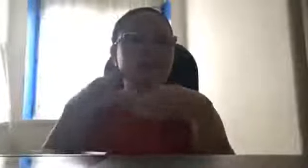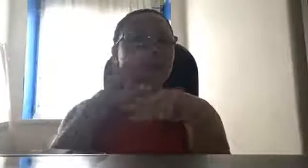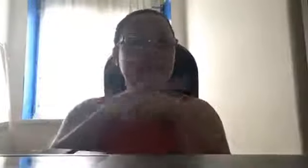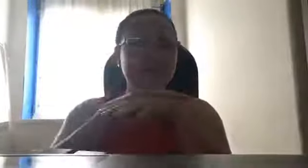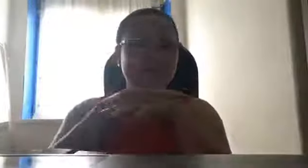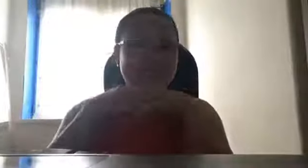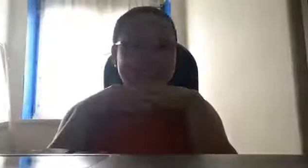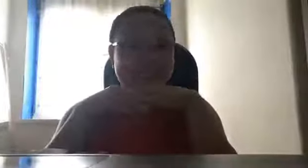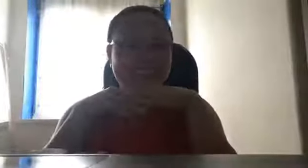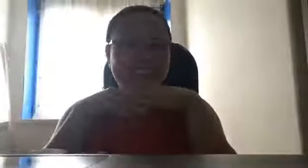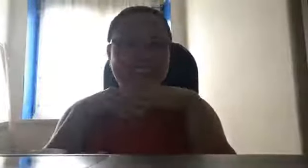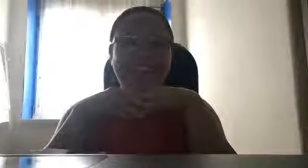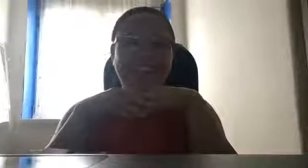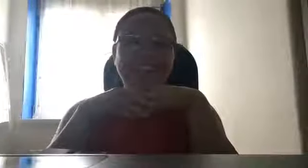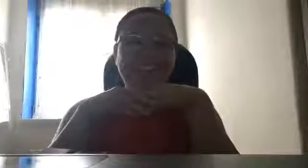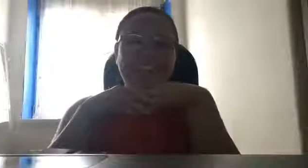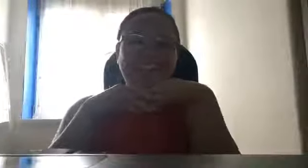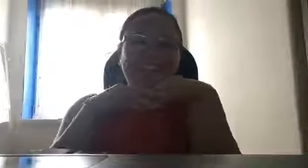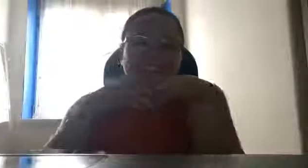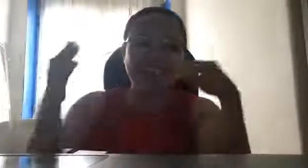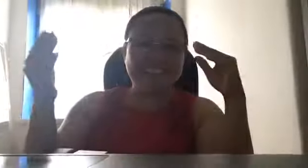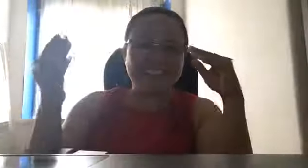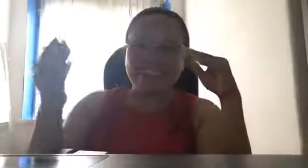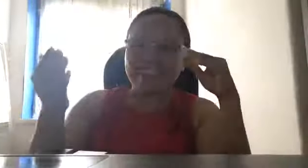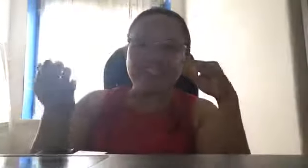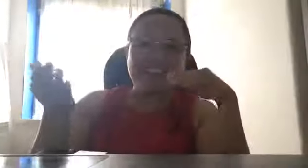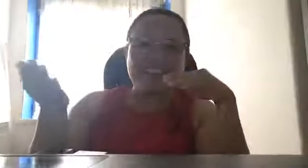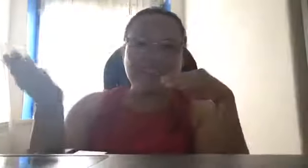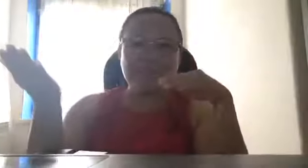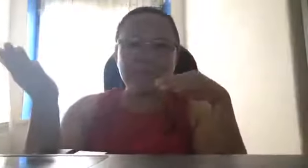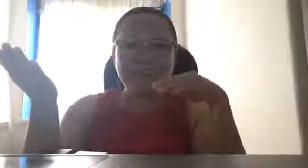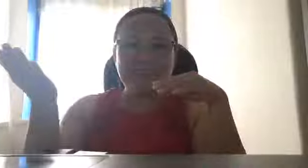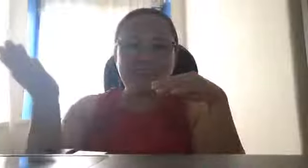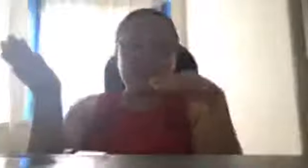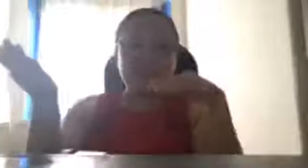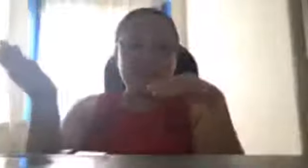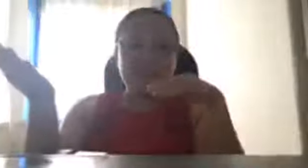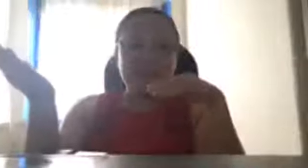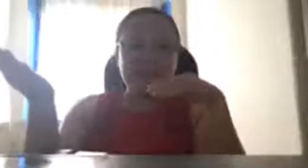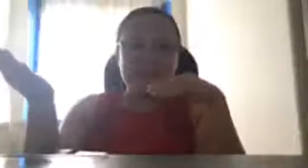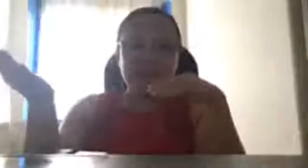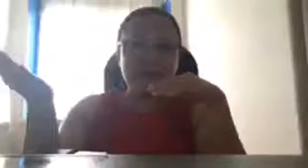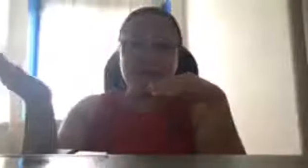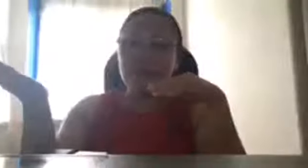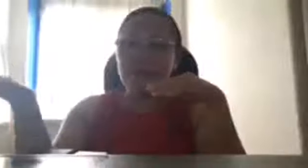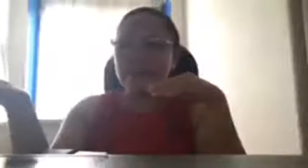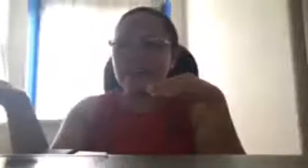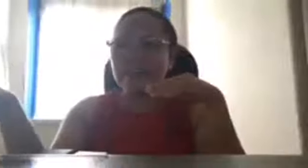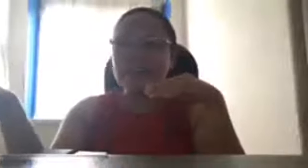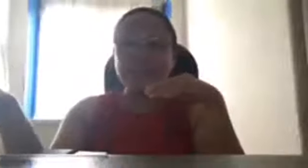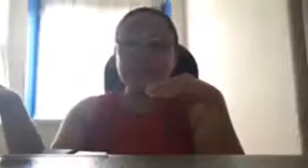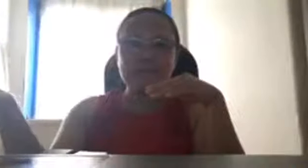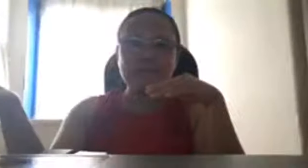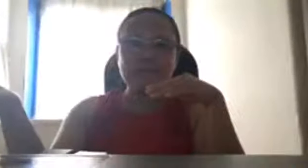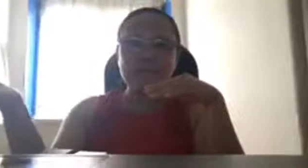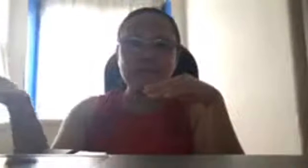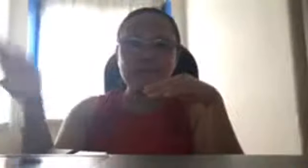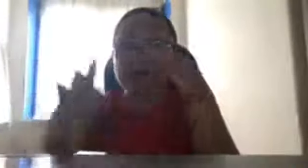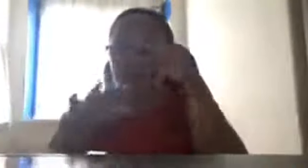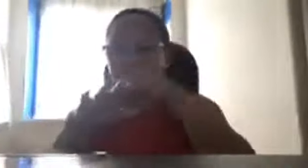maging galisin. Kasi, pumunta, di ba, pag pumunta ka nga lang sa may mga damuhan, pag